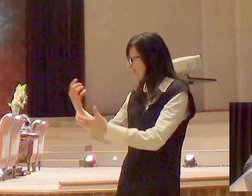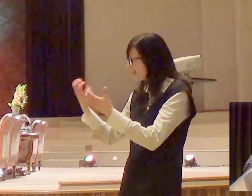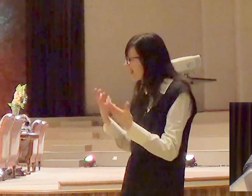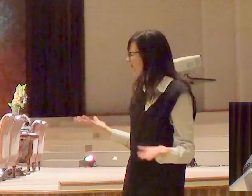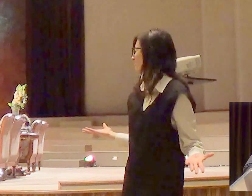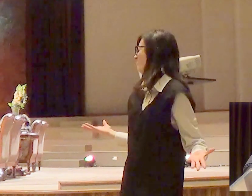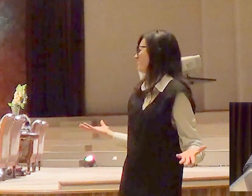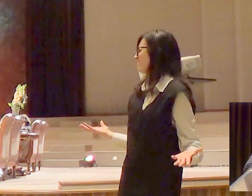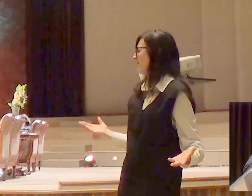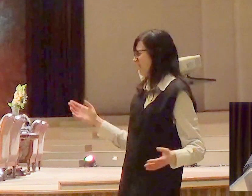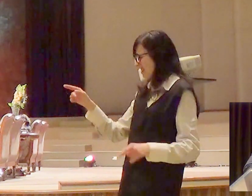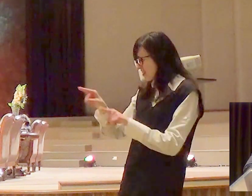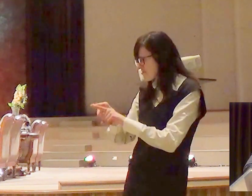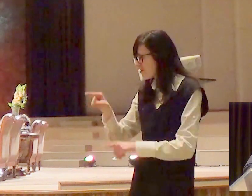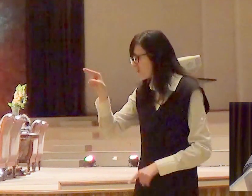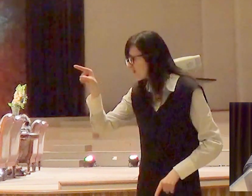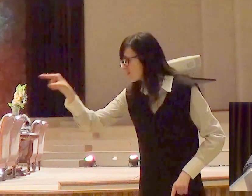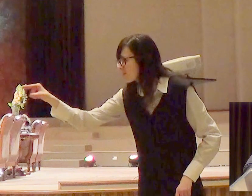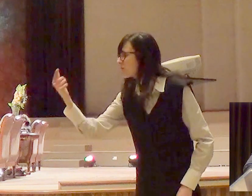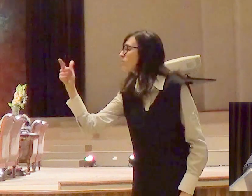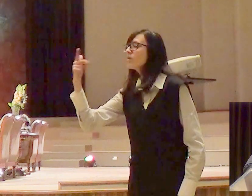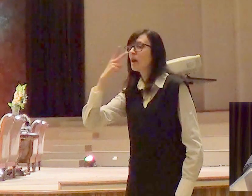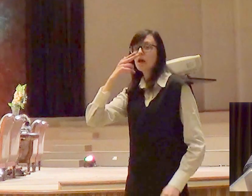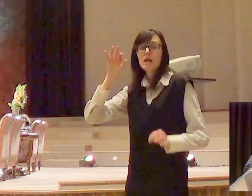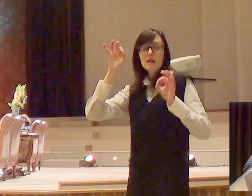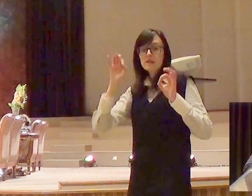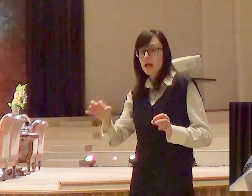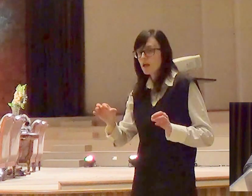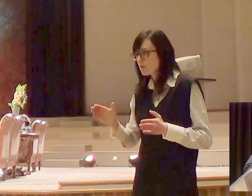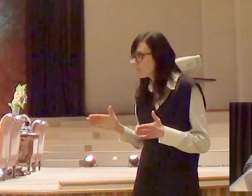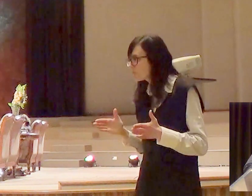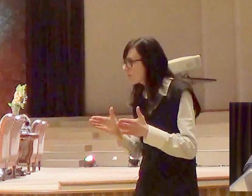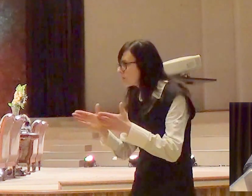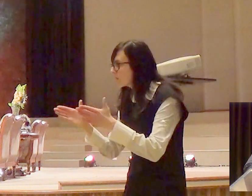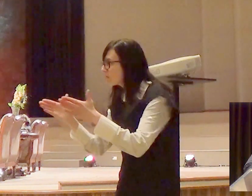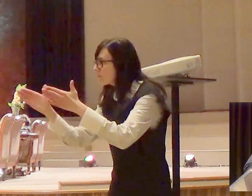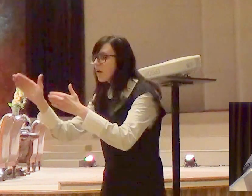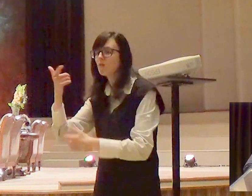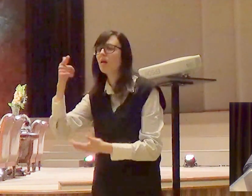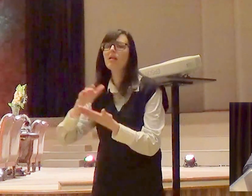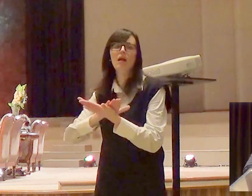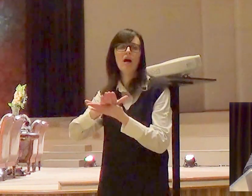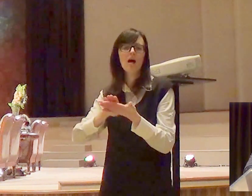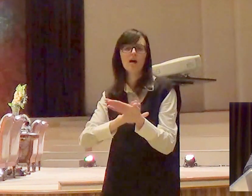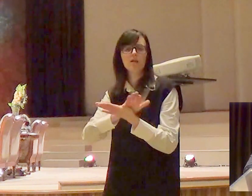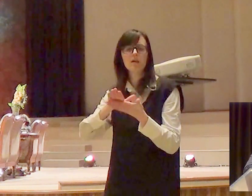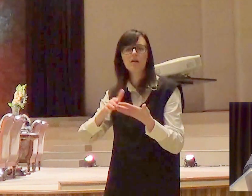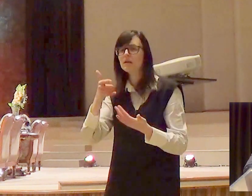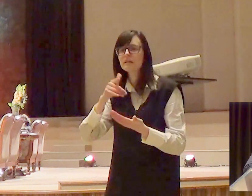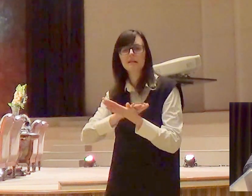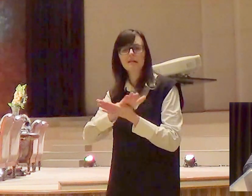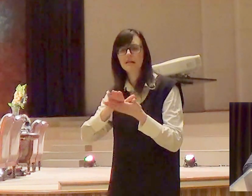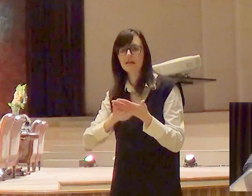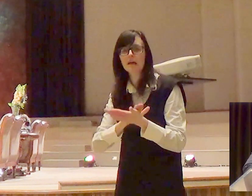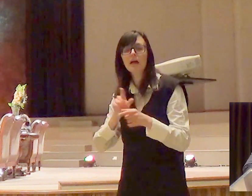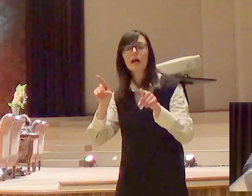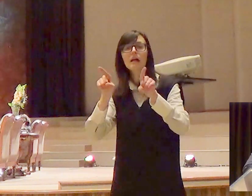além disso você não nos levou a uma terra onde manam leite e mel, nem nos deu uma herança de campos e